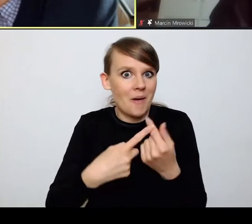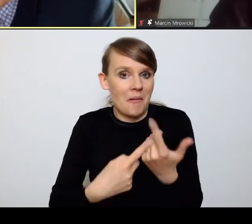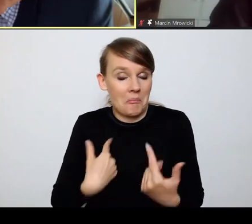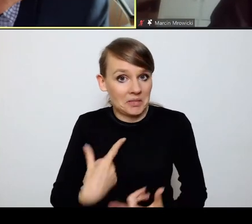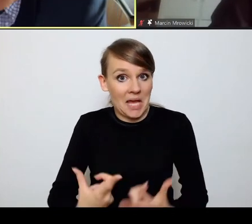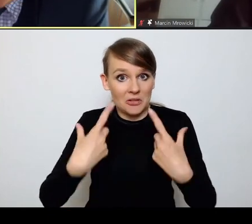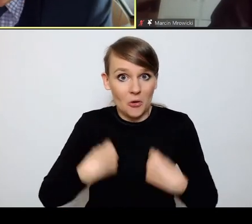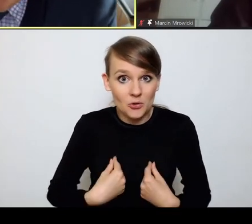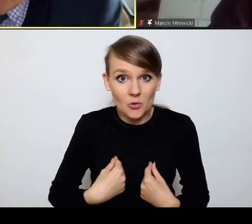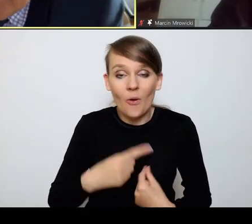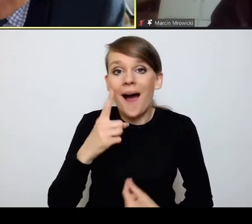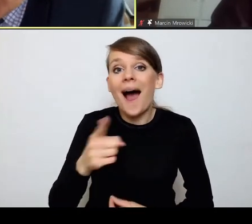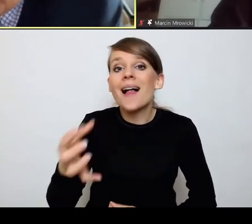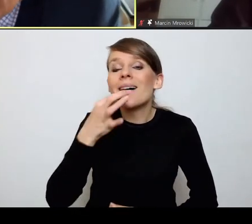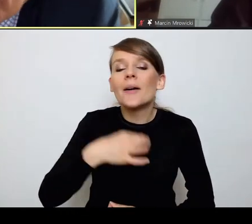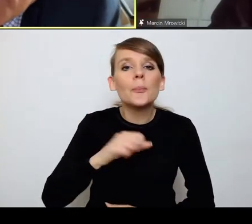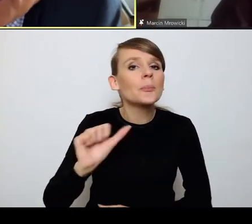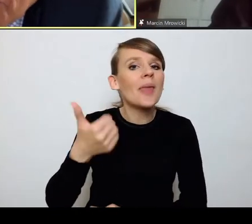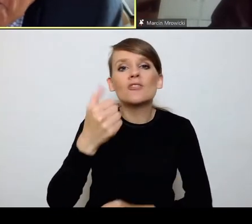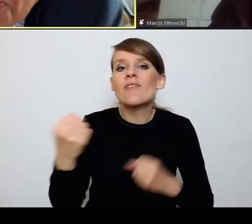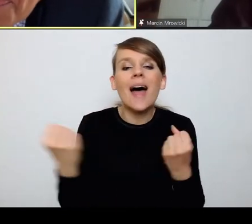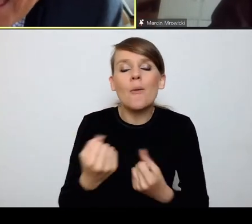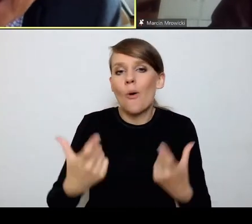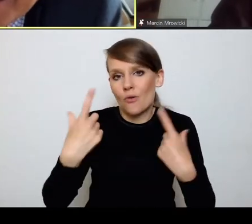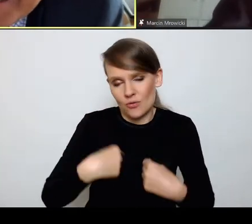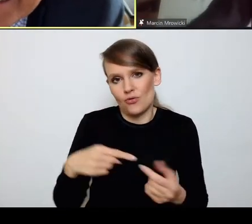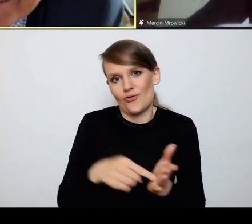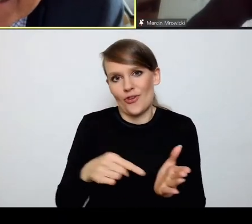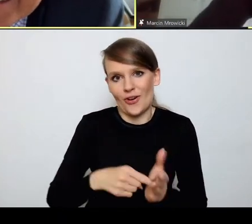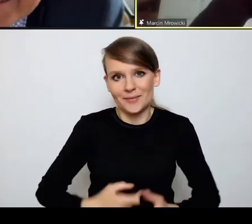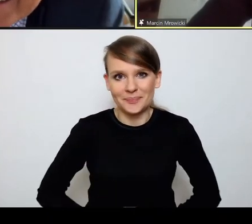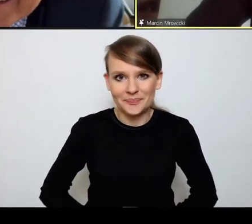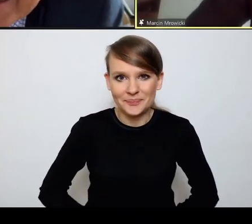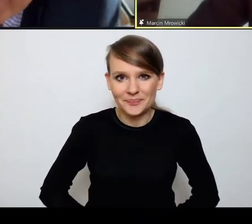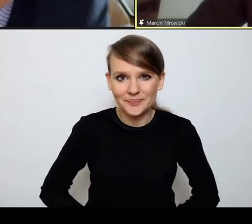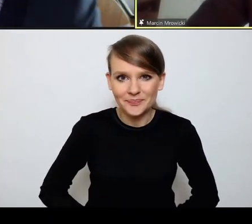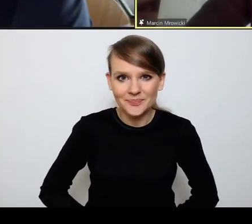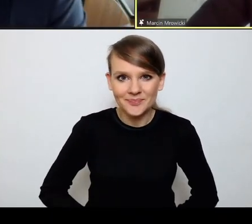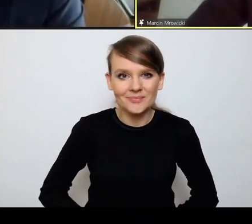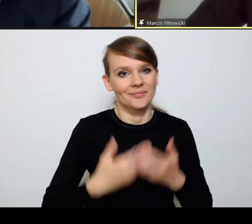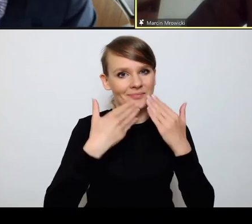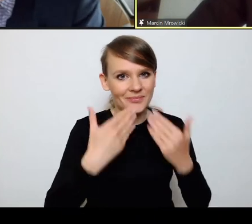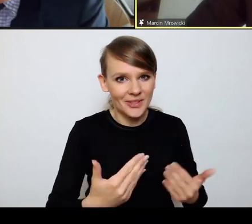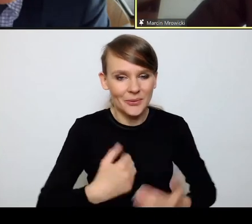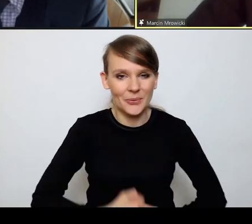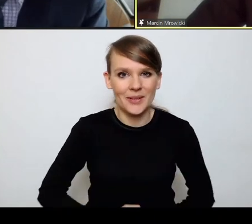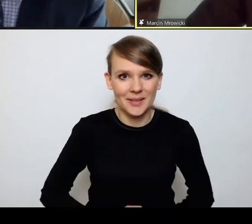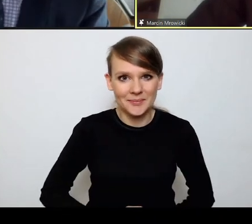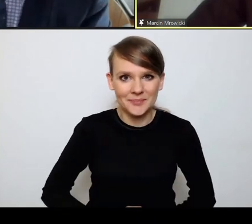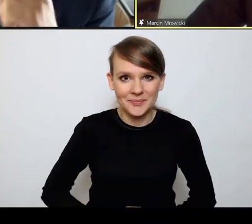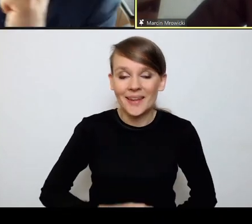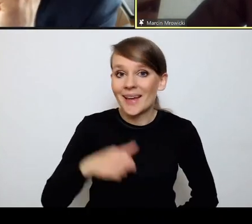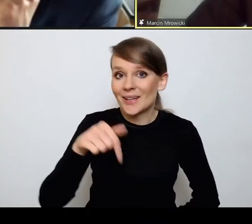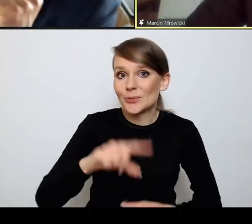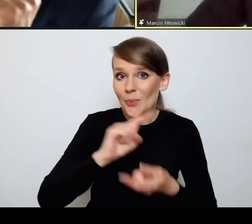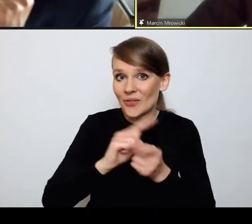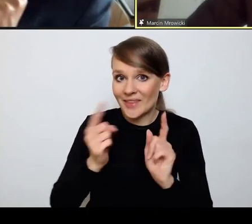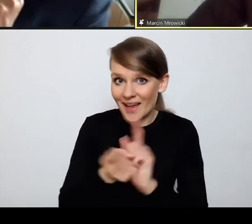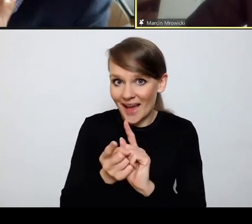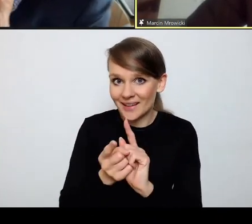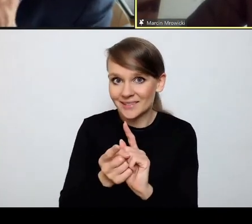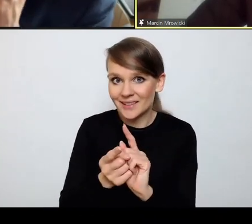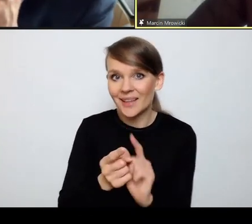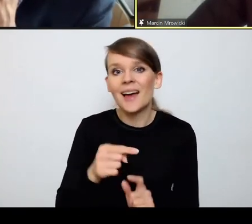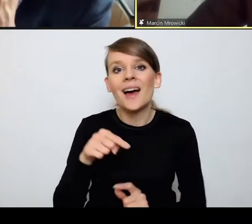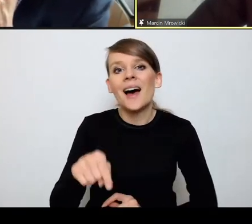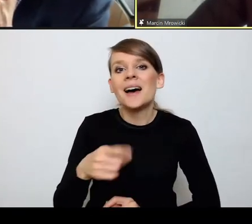zapytał pan, co mnie zaskoczyło najbardziej. No to chyba właśnie to. Proszę, dziękuję bardzo. Ponieważ formuła tego spotkania jest, czego